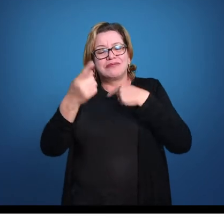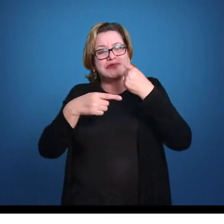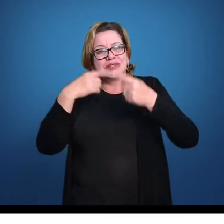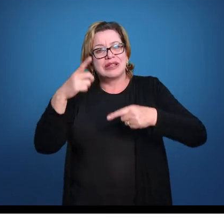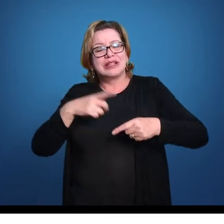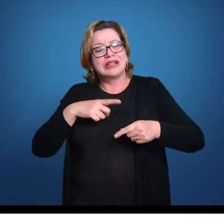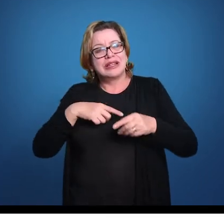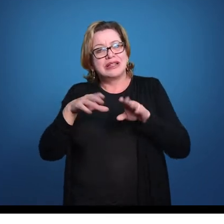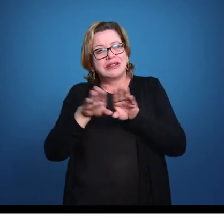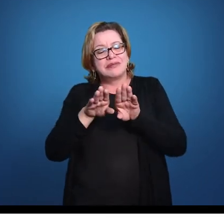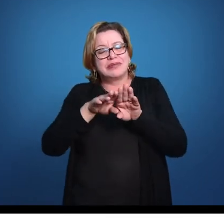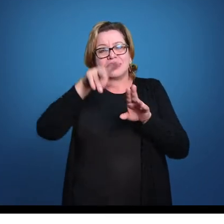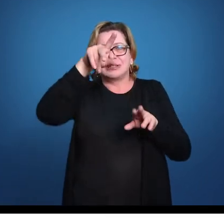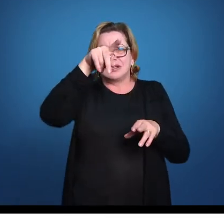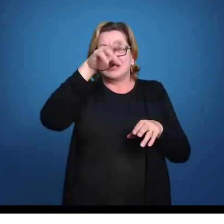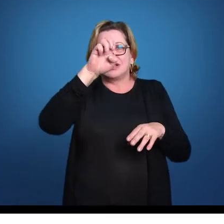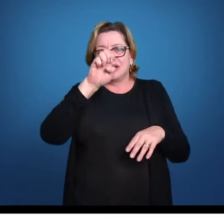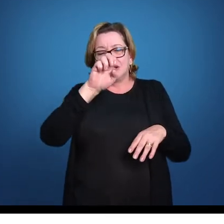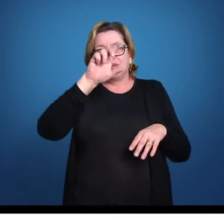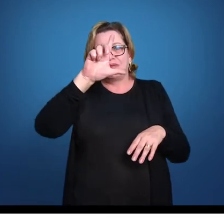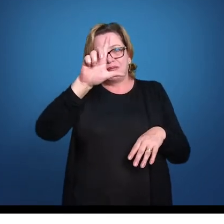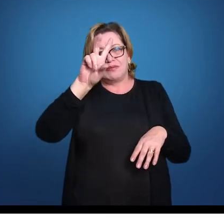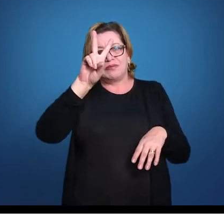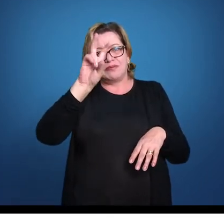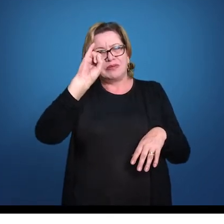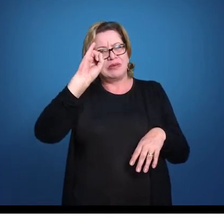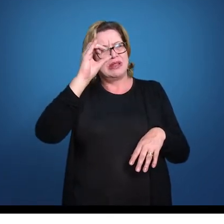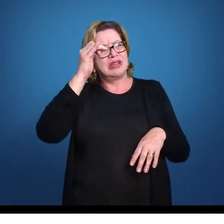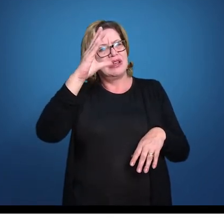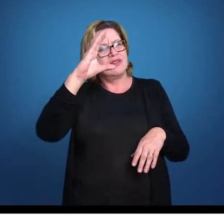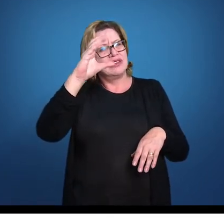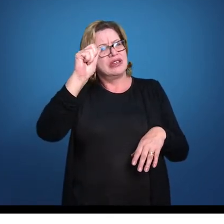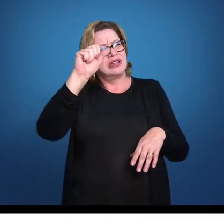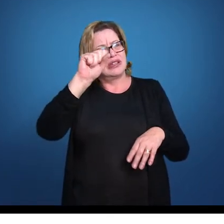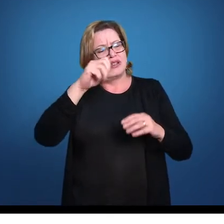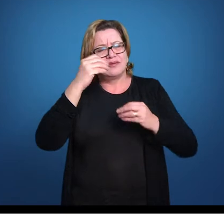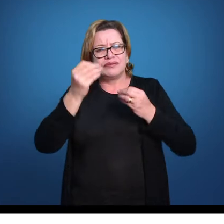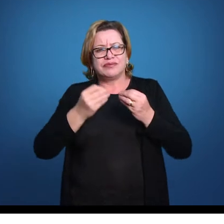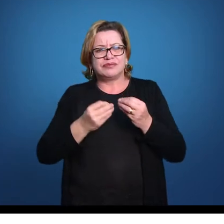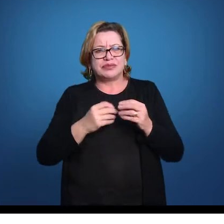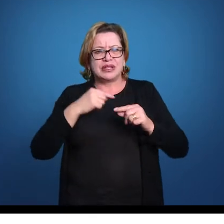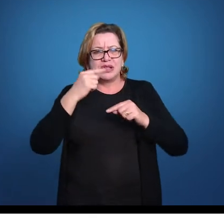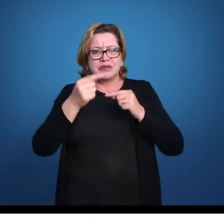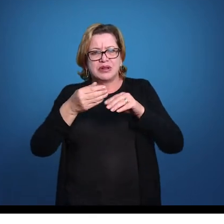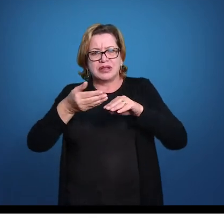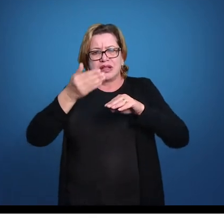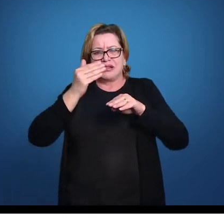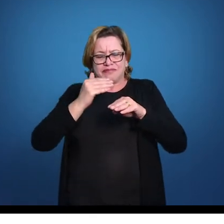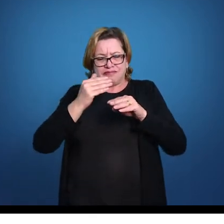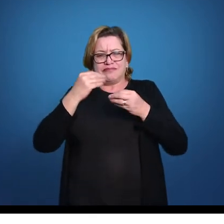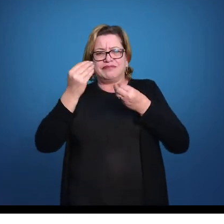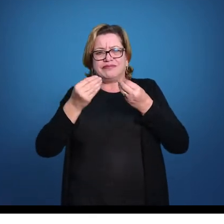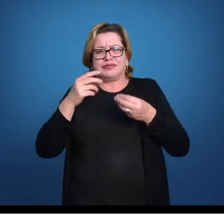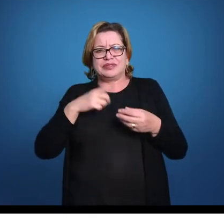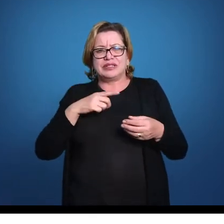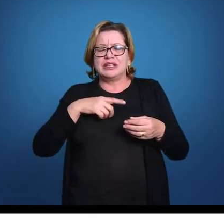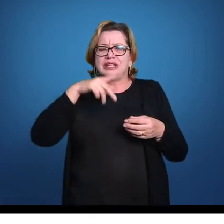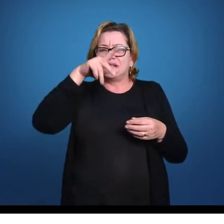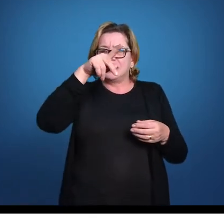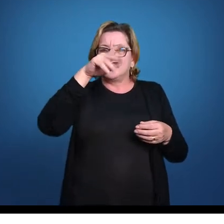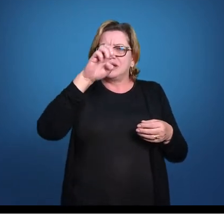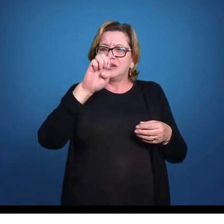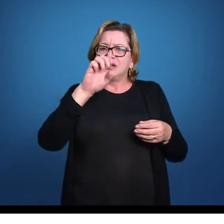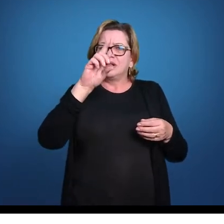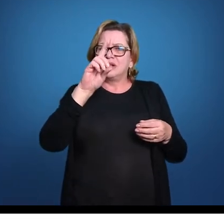nadadeiras pélvicas aqui dos dois lados, Aqui também tem as nadadeiras pélvicas. Bom, logo atrás aqui nós temos então o pedúnculo